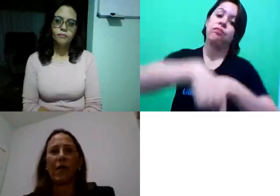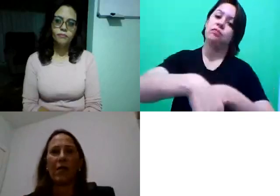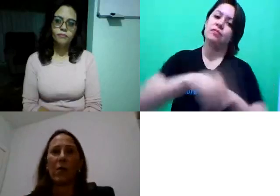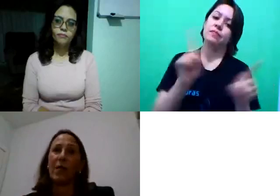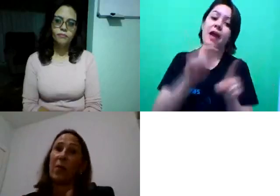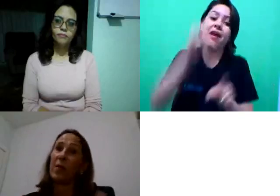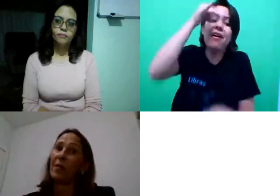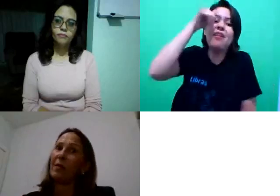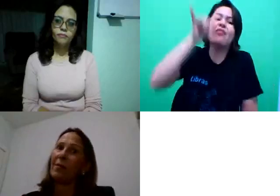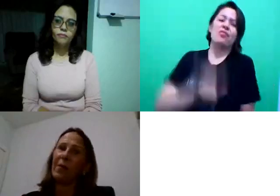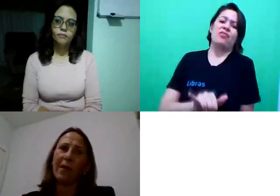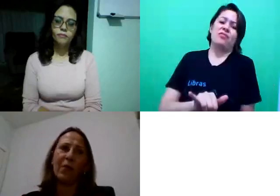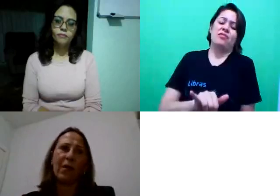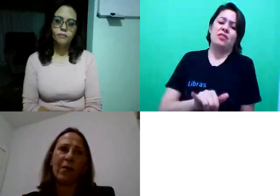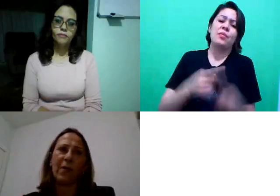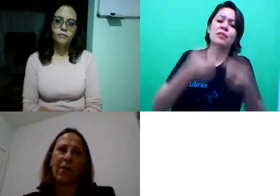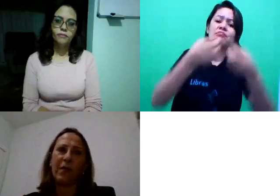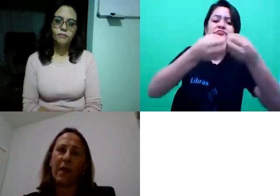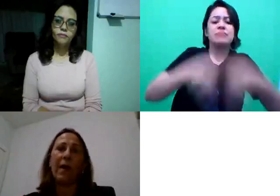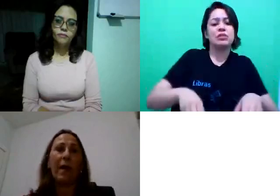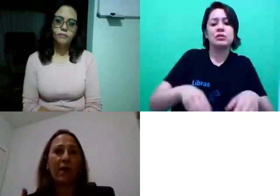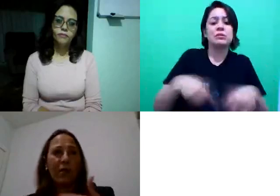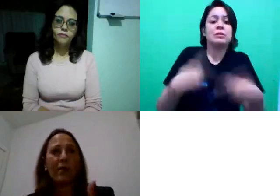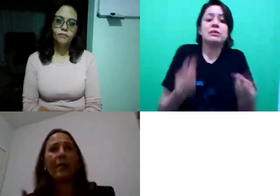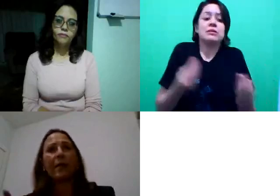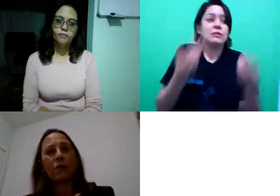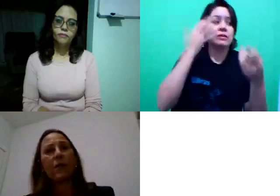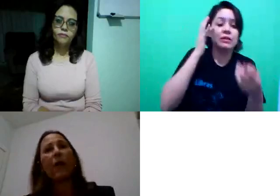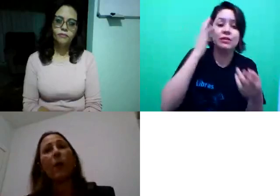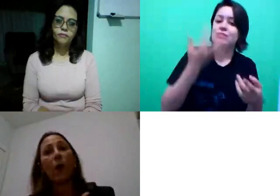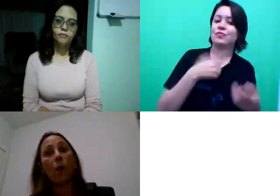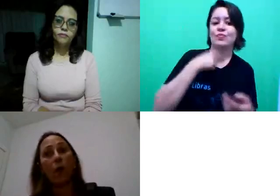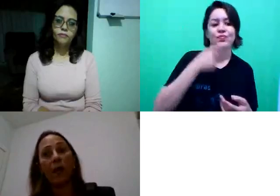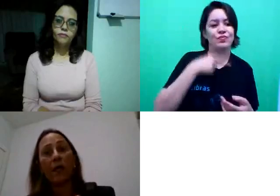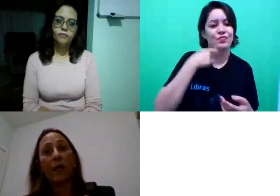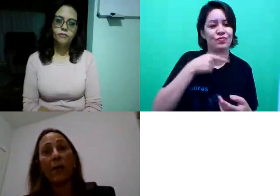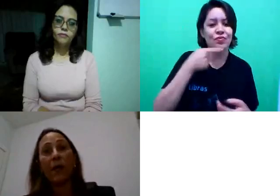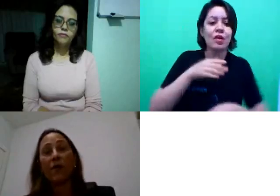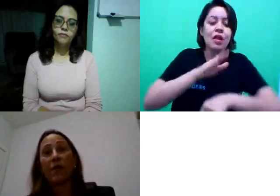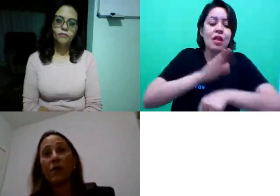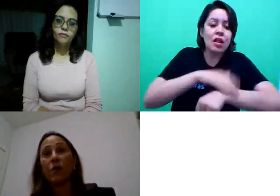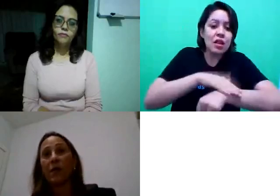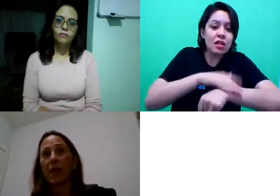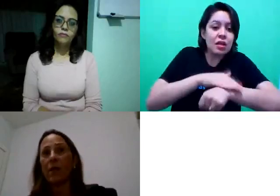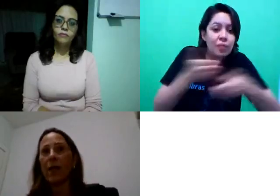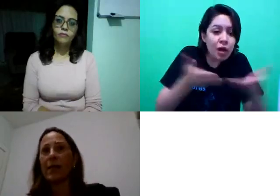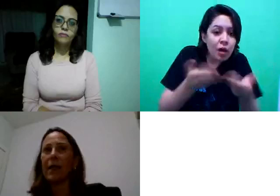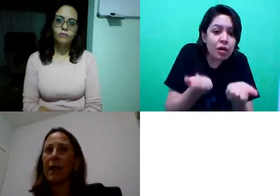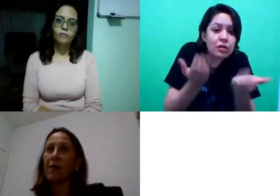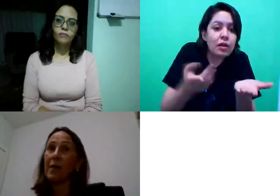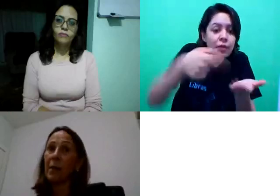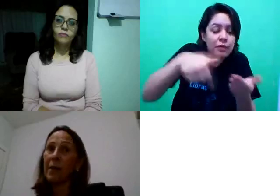prejudicados, porque depois a gente também não tem muita coisa para fazer. a gente está dando tempo agora para que vocês consigam